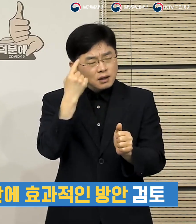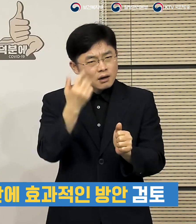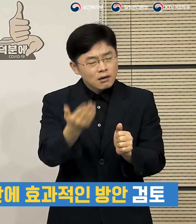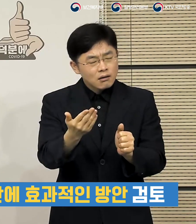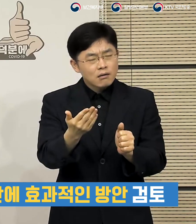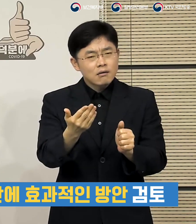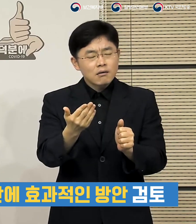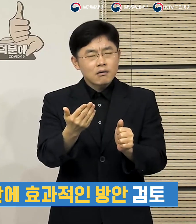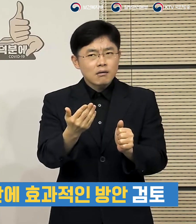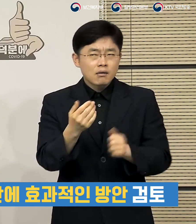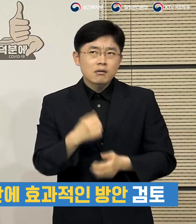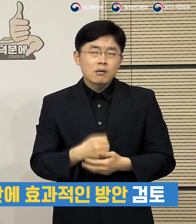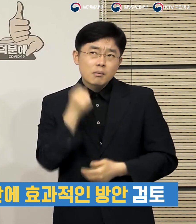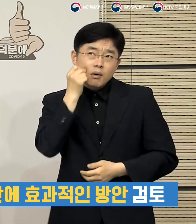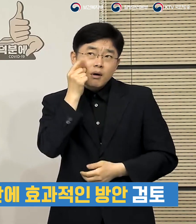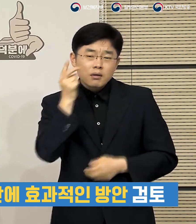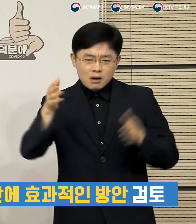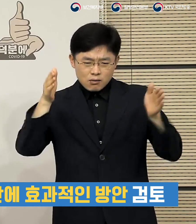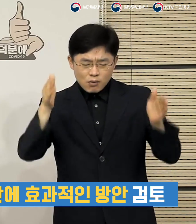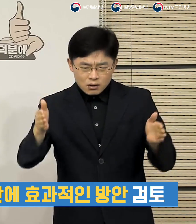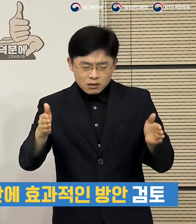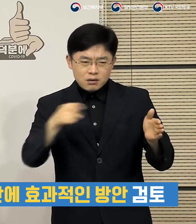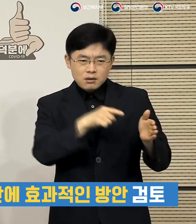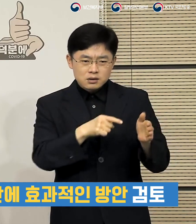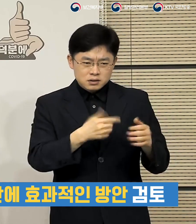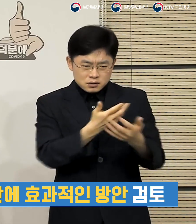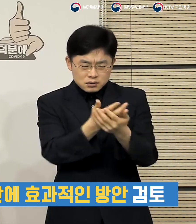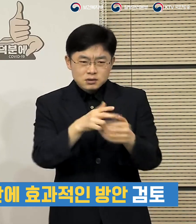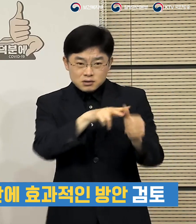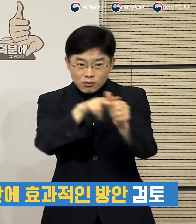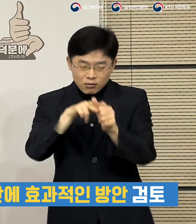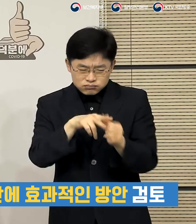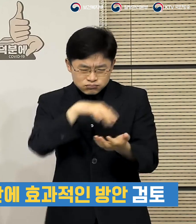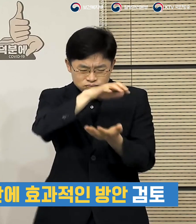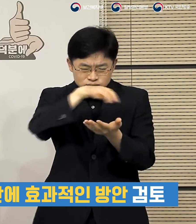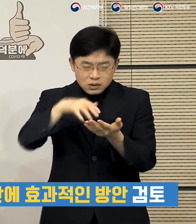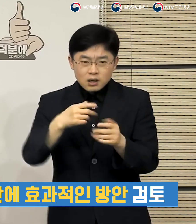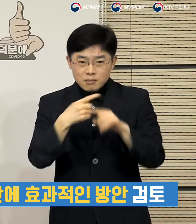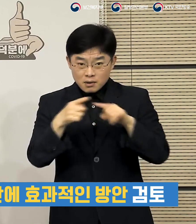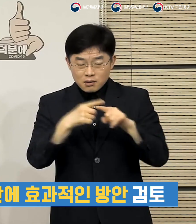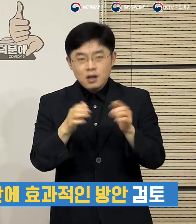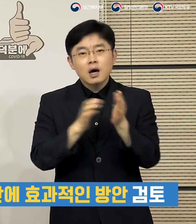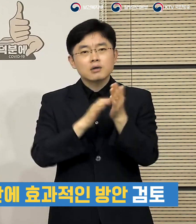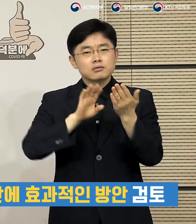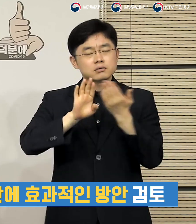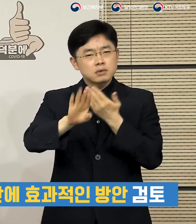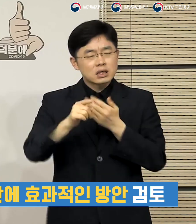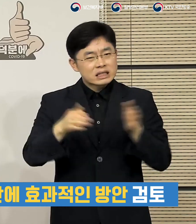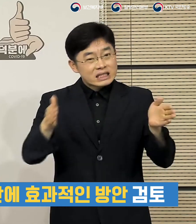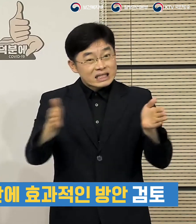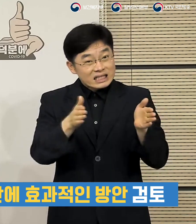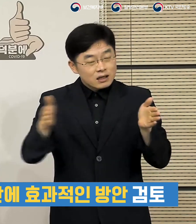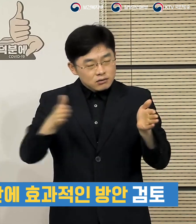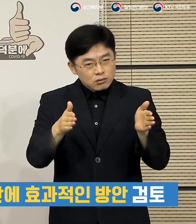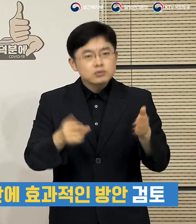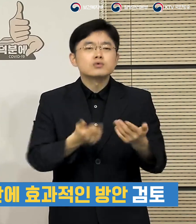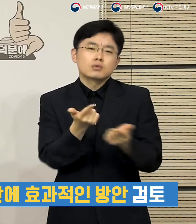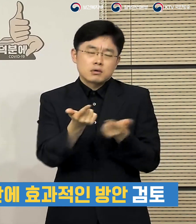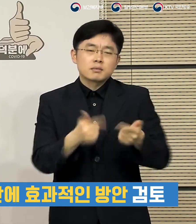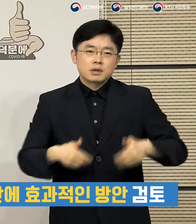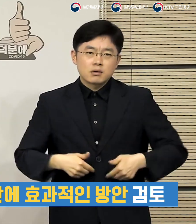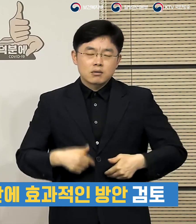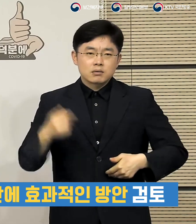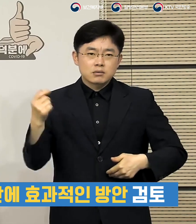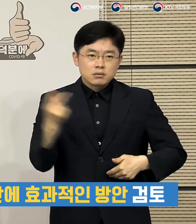몇 달 동안의 이 데이터들을 좀 분석하고 향후에도 좀 추가적인 조치들을 검토하면서 단계적으로